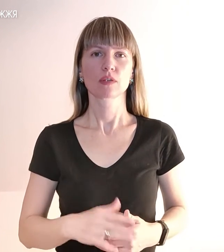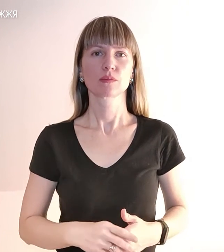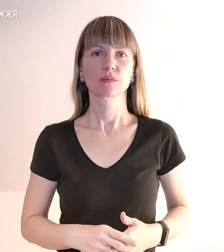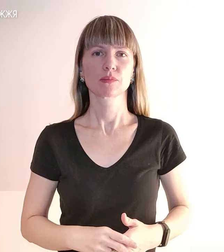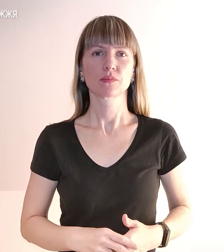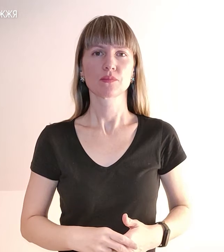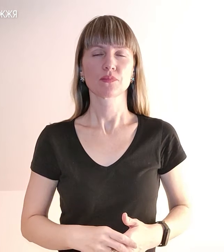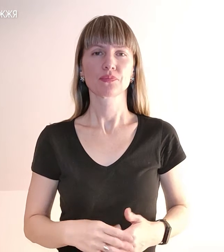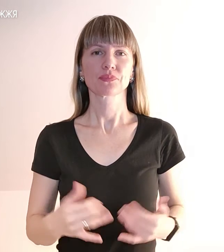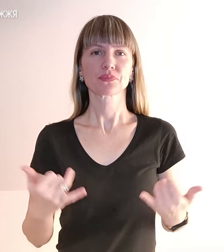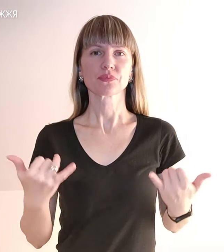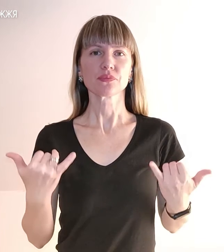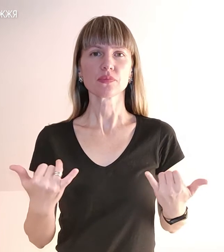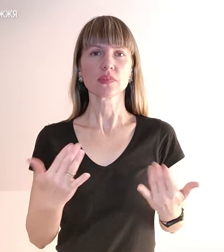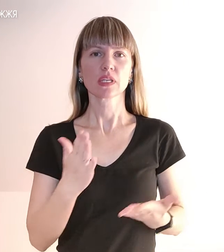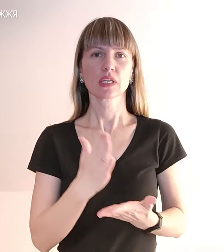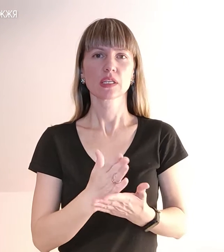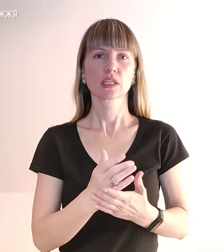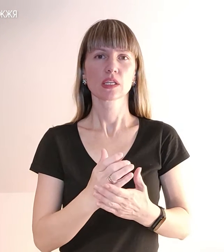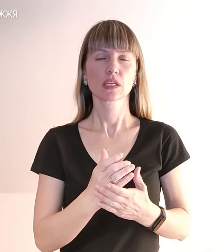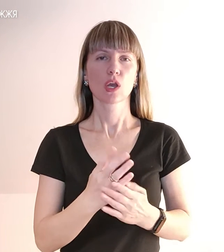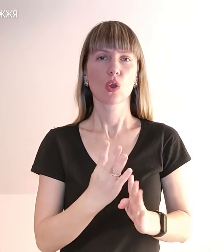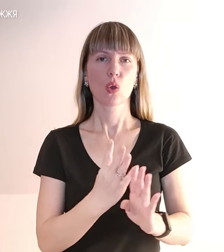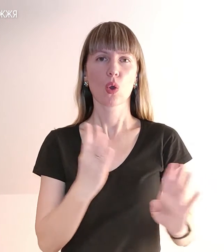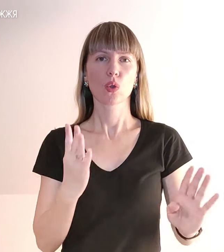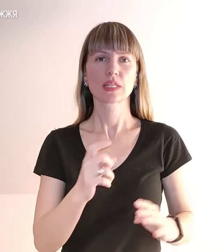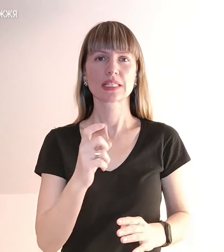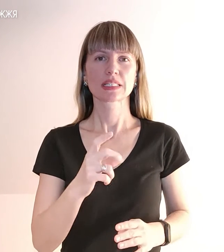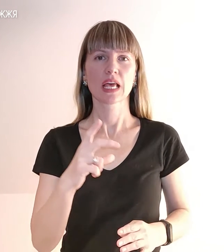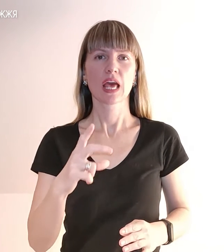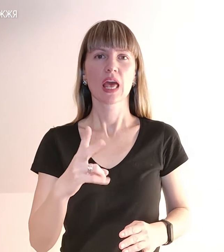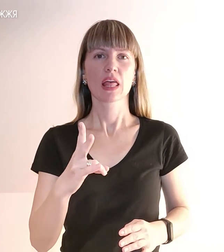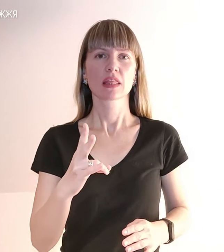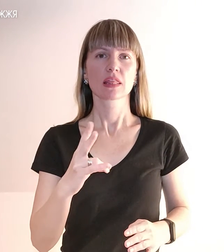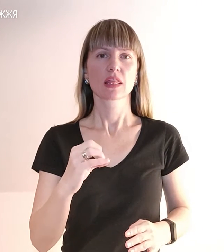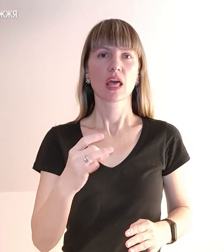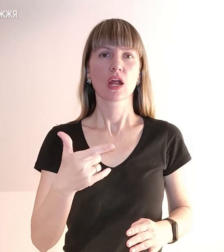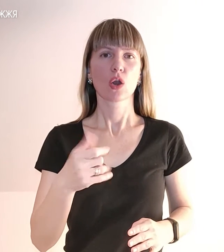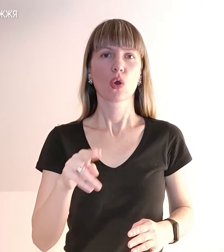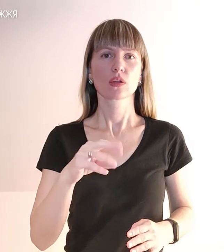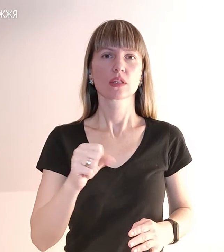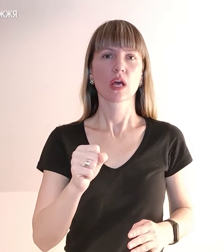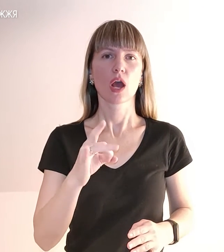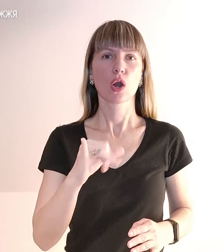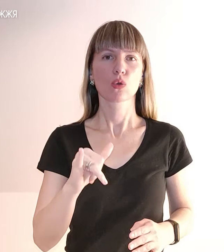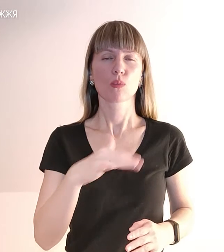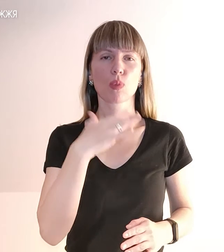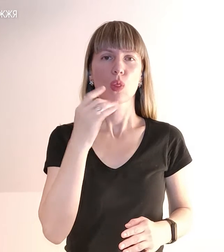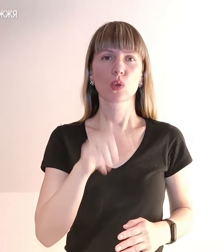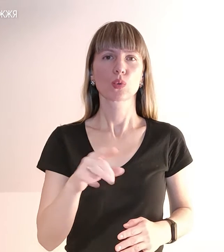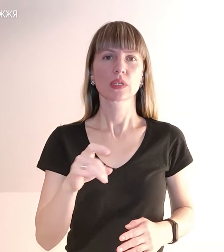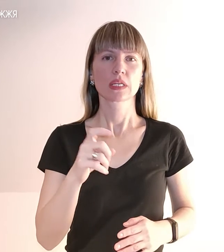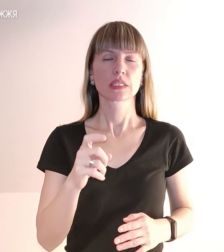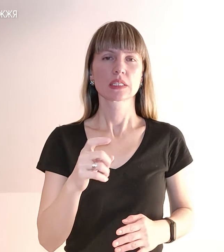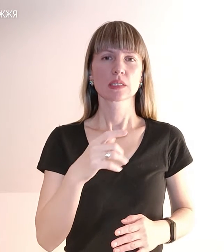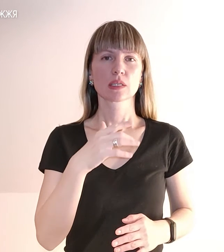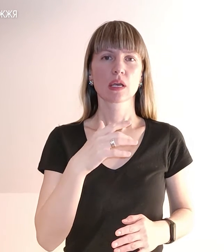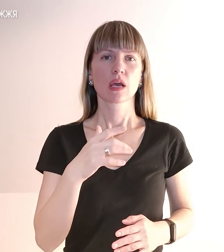Наразі йде колона з Енергодару. Люди багато автобусів з Дніпрорудного також хочуть виїхати